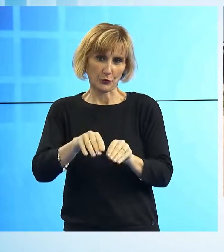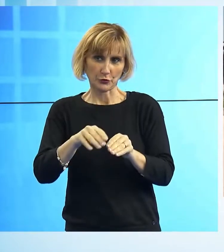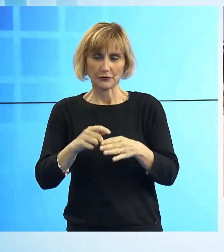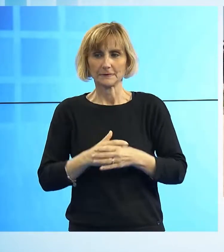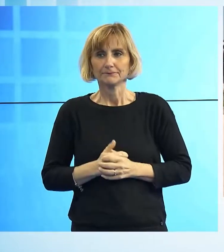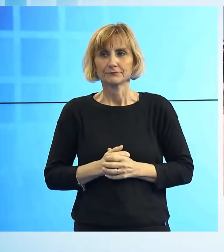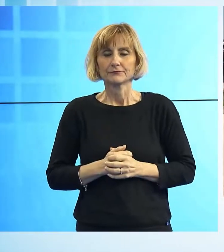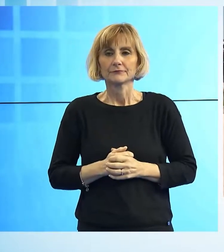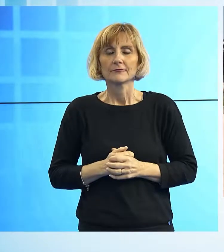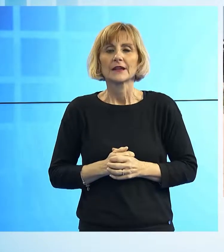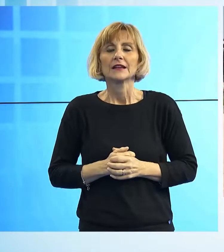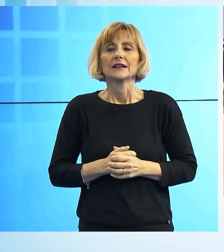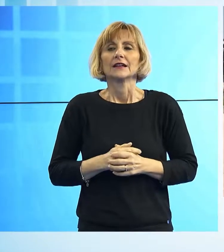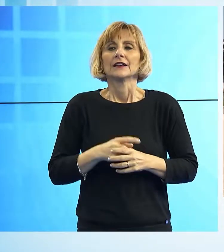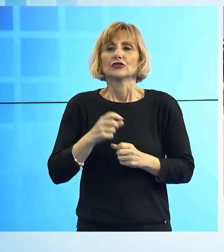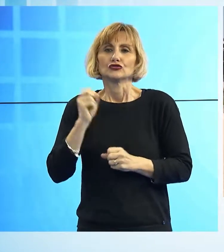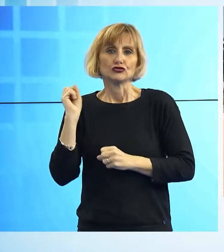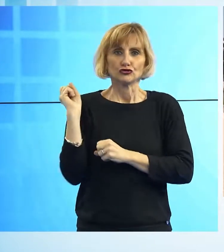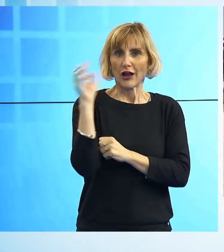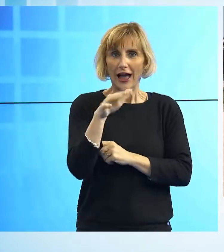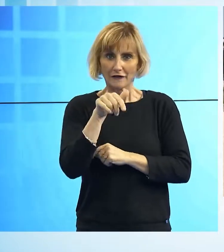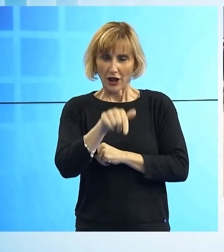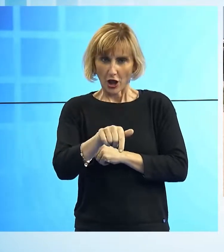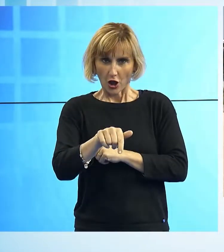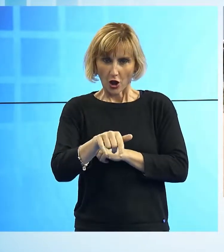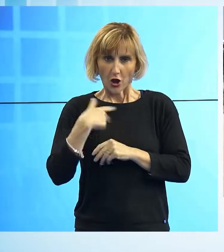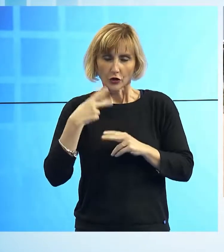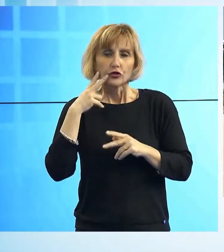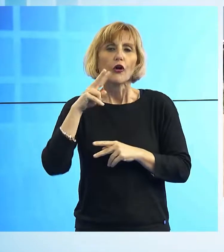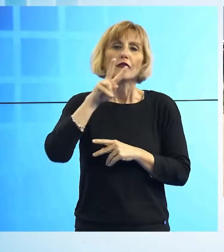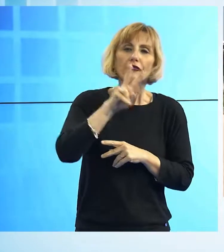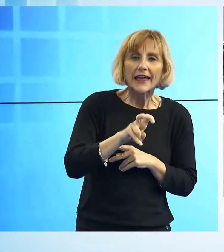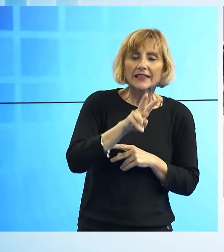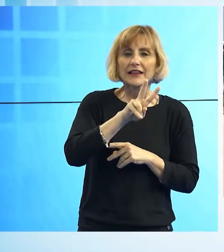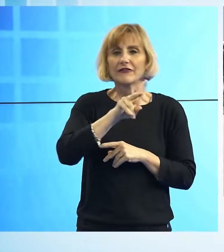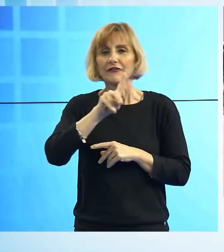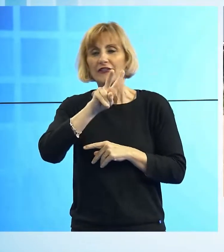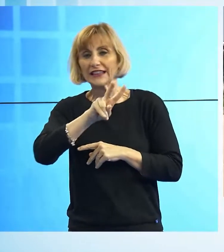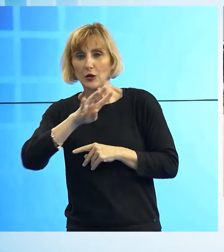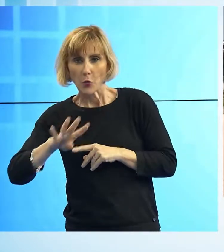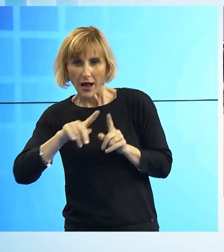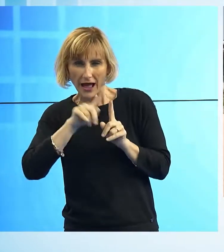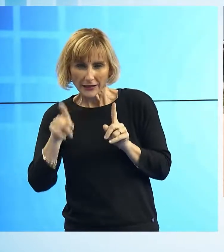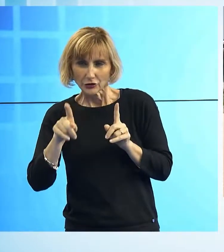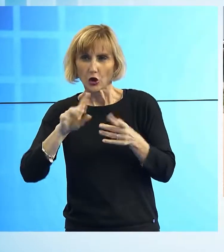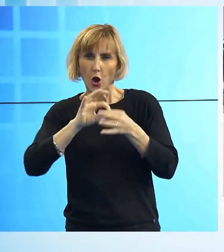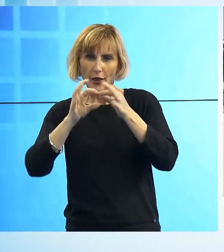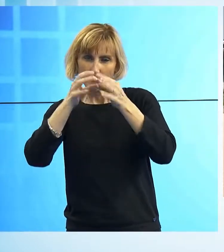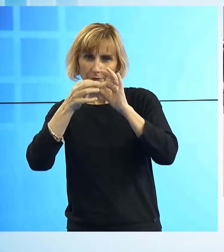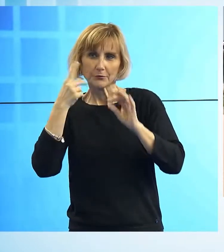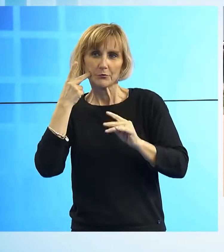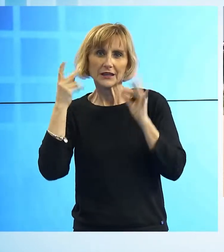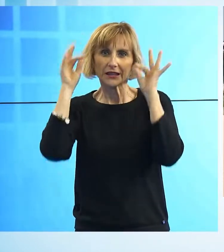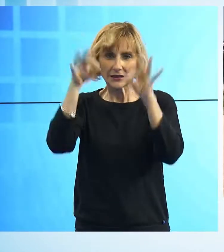Il giavellotto di Orlando vola verso Parigi 20-24, il bronzo in Coppa Europa, il titolo tricolore invernale confermano l'atleta